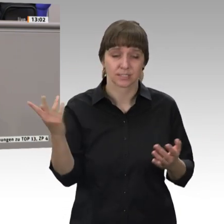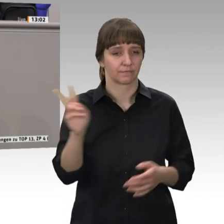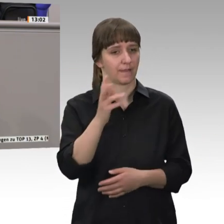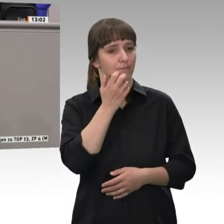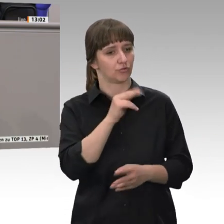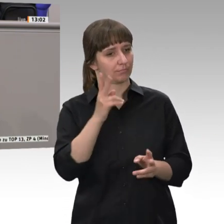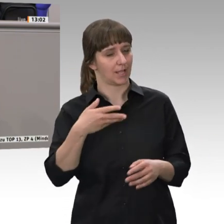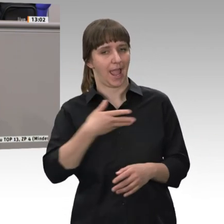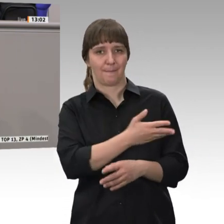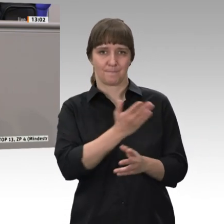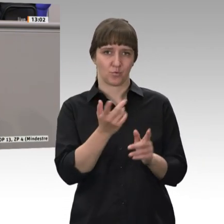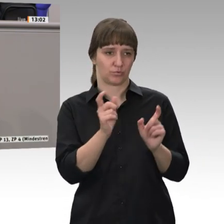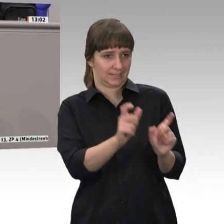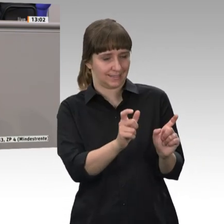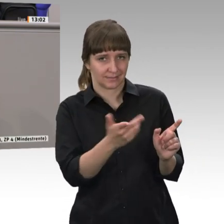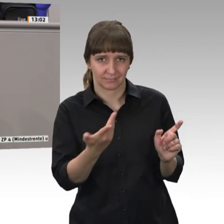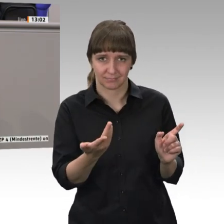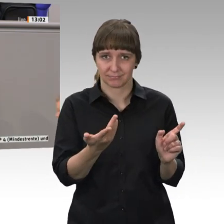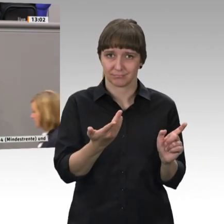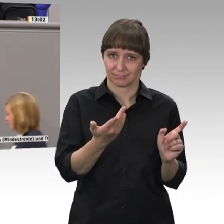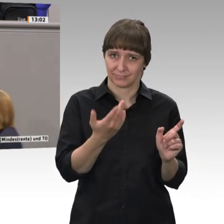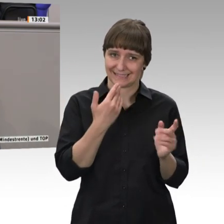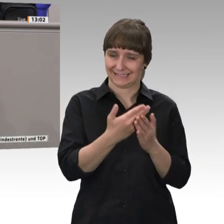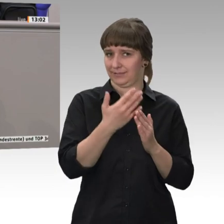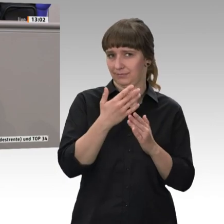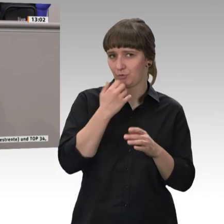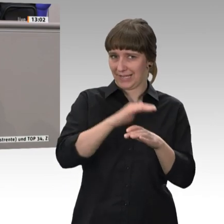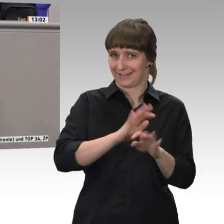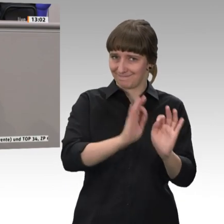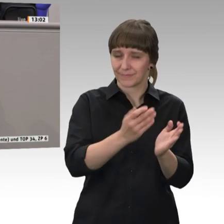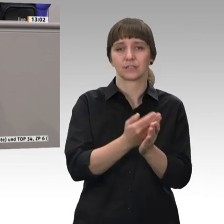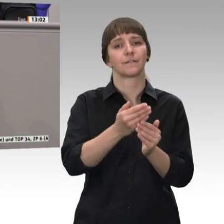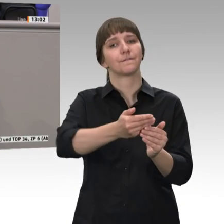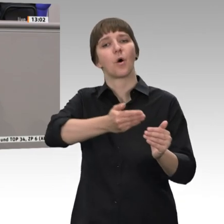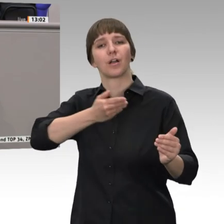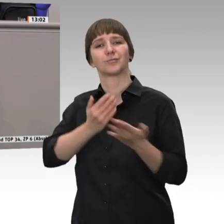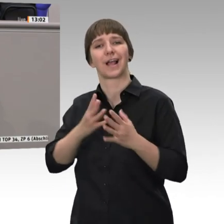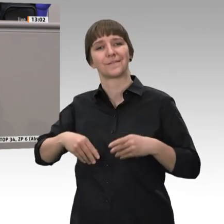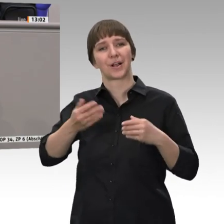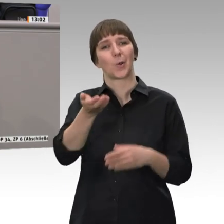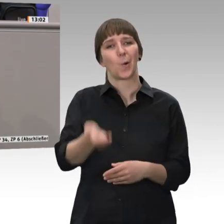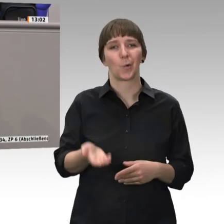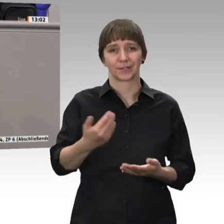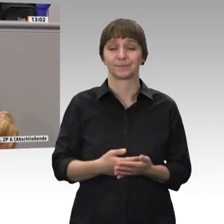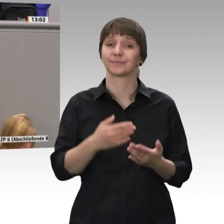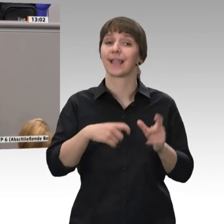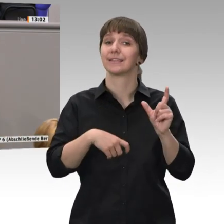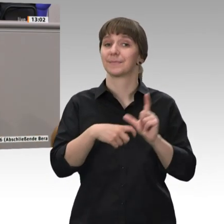natürlich bei den Löhnen anfangen muss und zum Beispiel den von der SPD eingeführten Mindestlohn auf